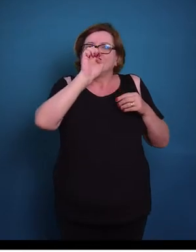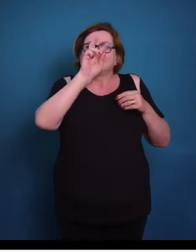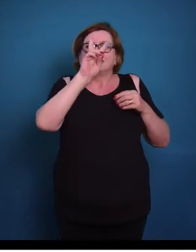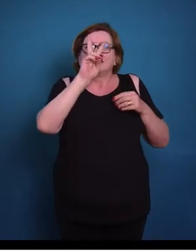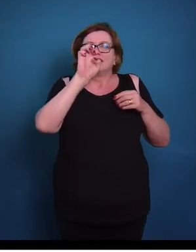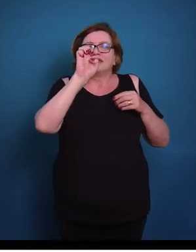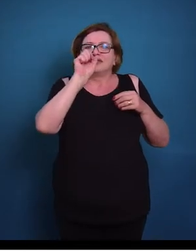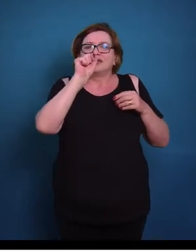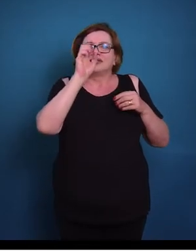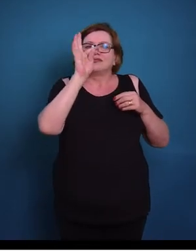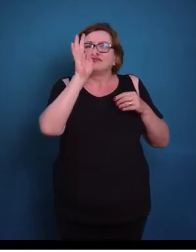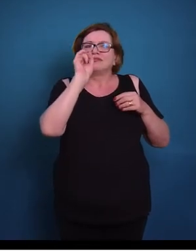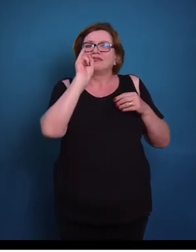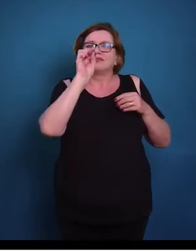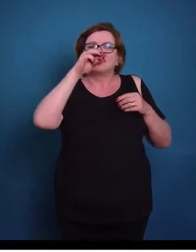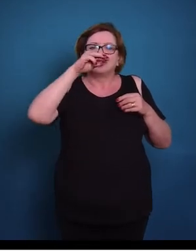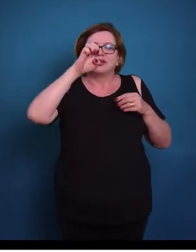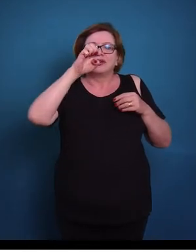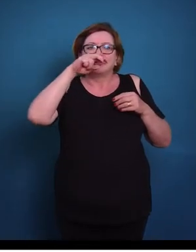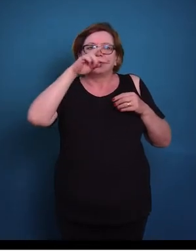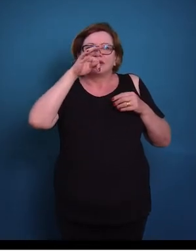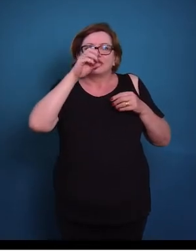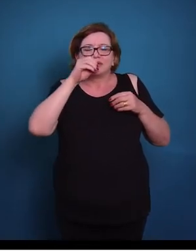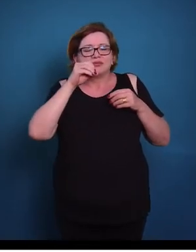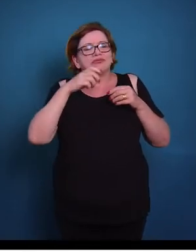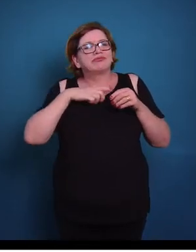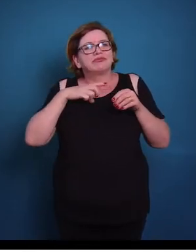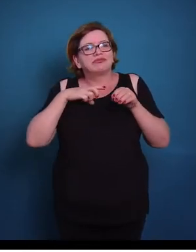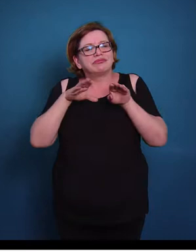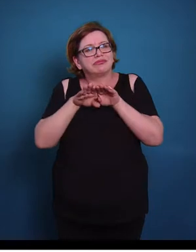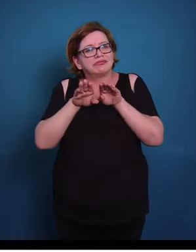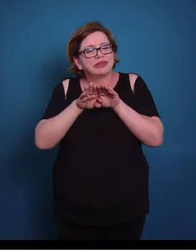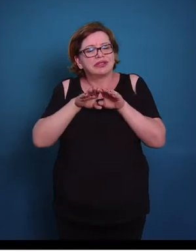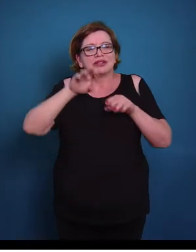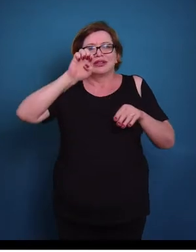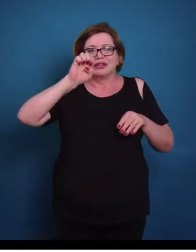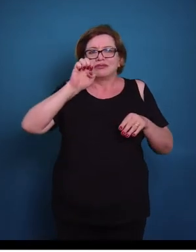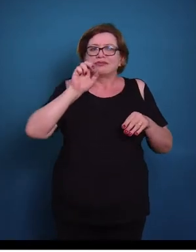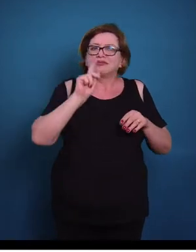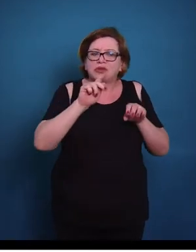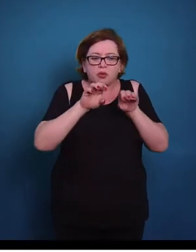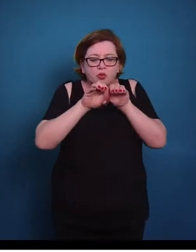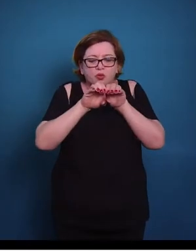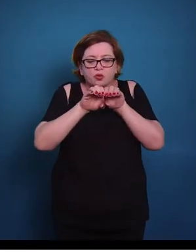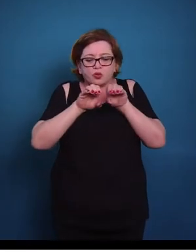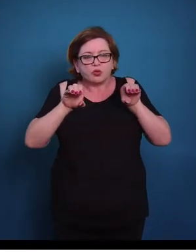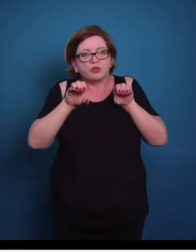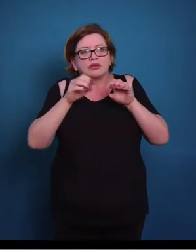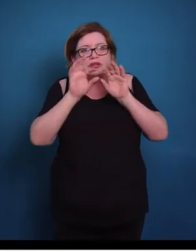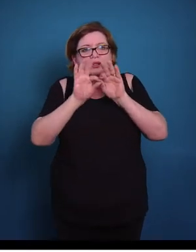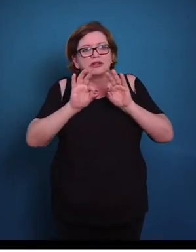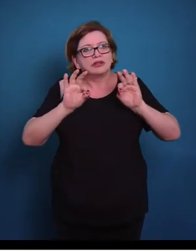Nós temos o epitélio cilíndrico simples, então nesse caso as células são maiores, são alongadas, e elas são